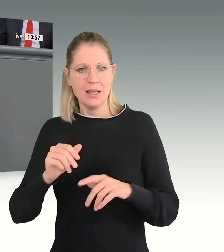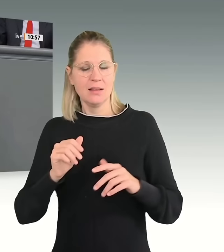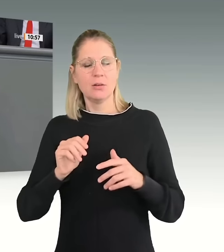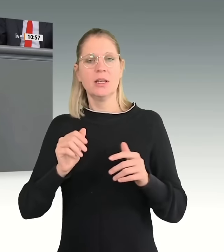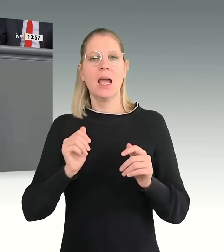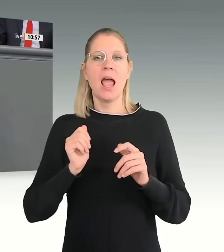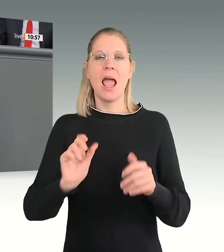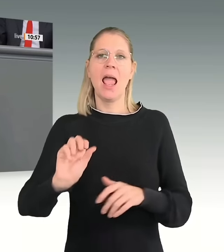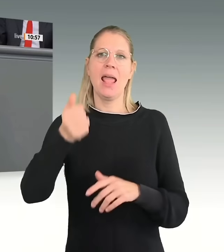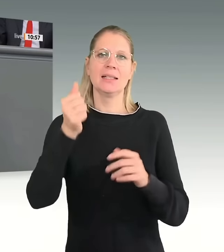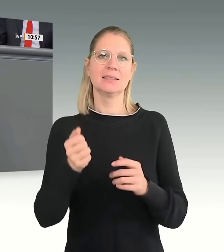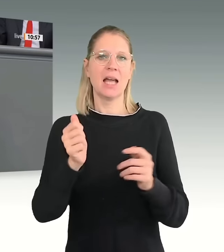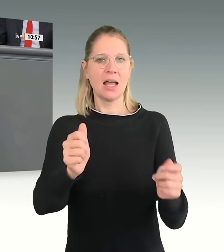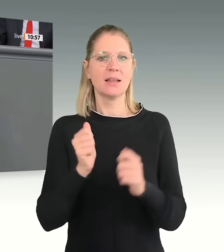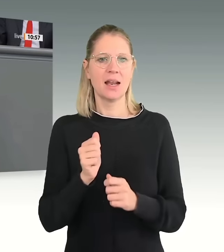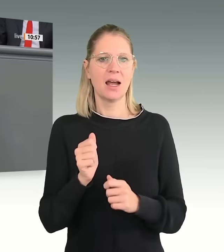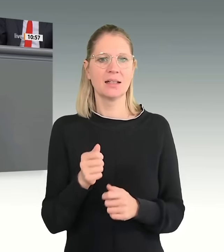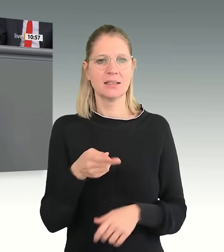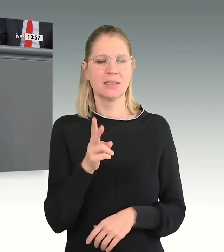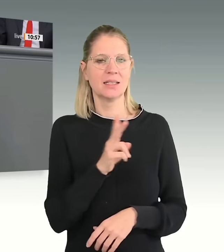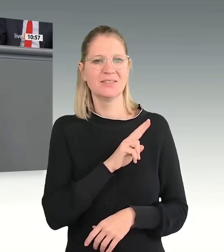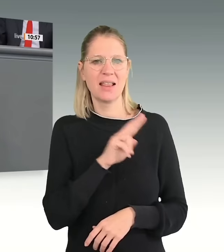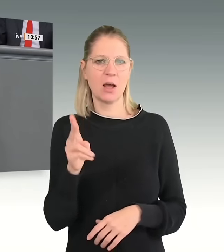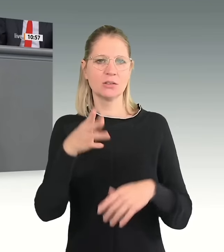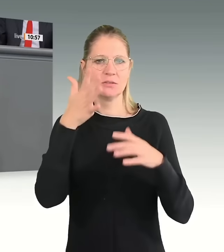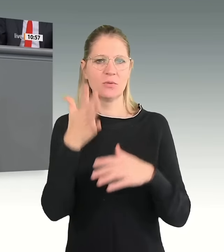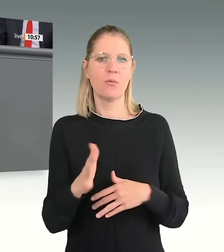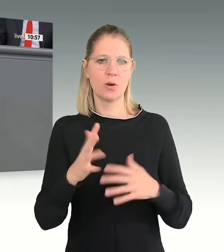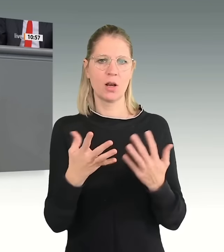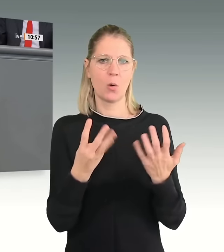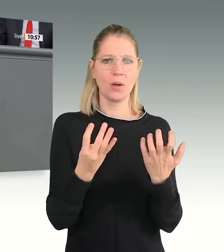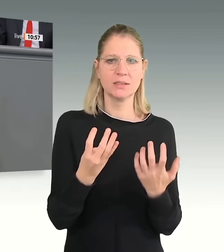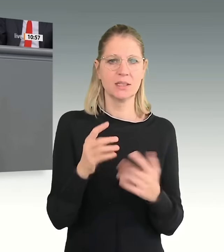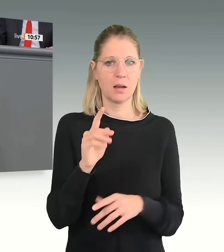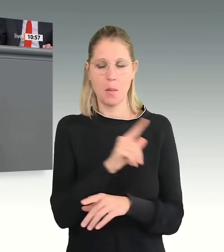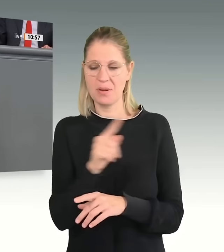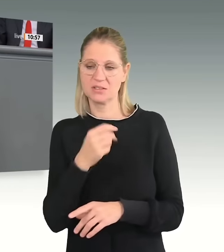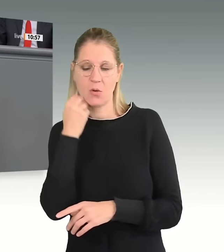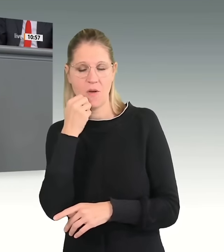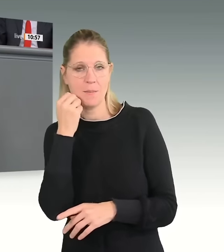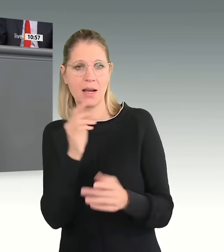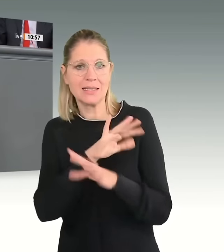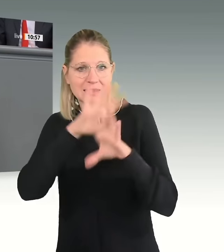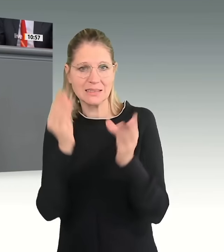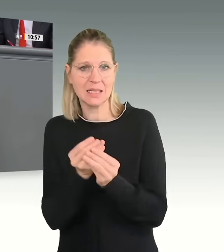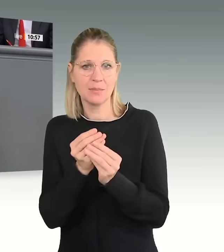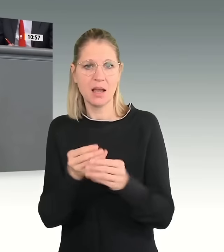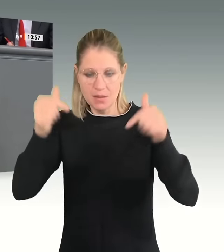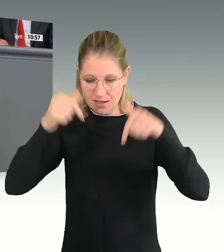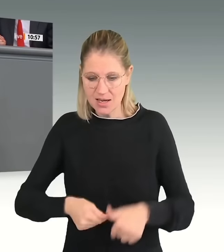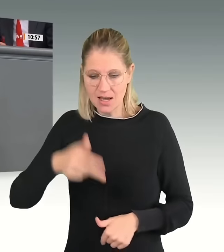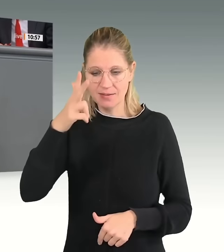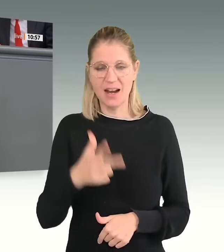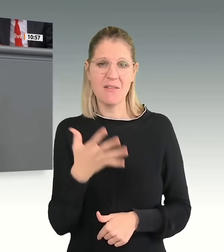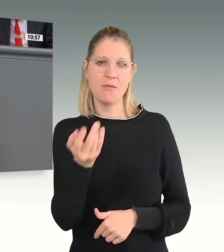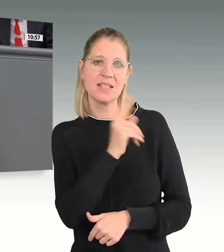gäbe keine Magnetwirkung, es gäbe keine Pull-Faktoren. Dann muss man sich auch nicht wundern, wenn man bald aus Landtagen fliegt, wenn